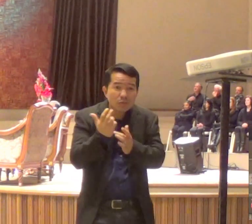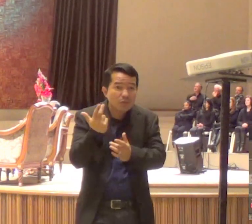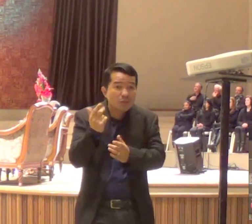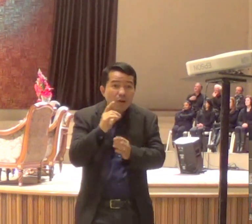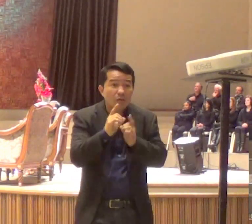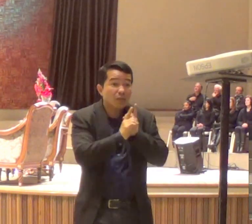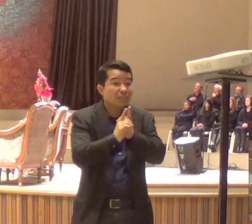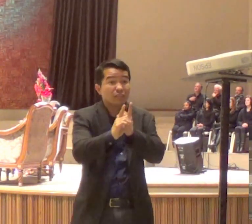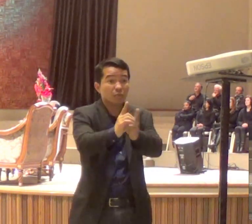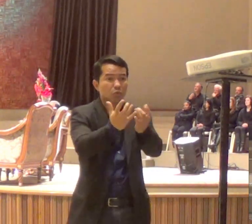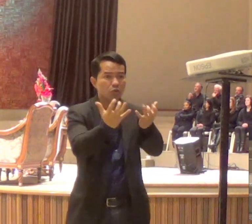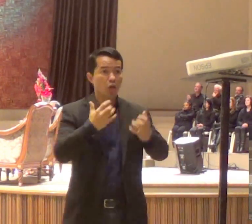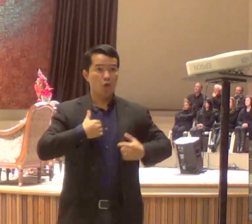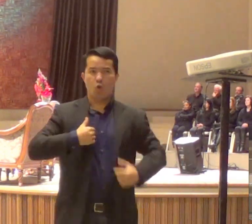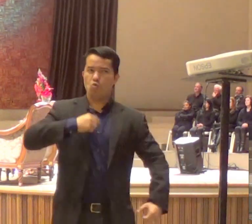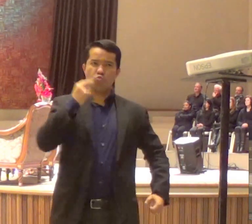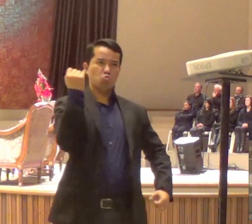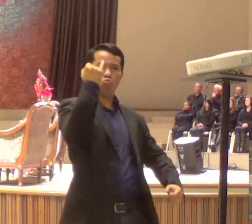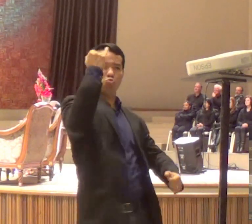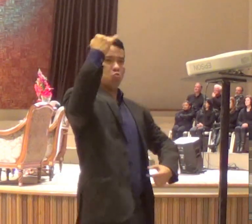é que quando a gente chega na presença de Deus,